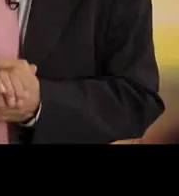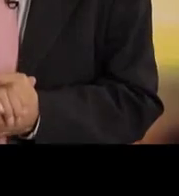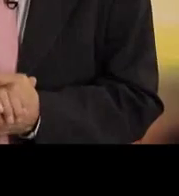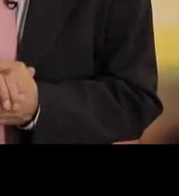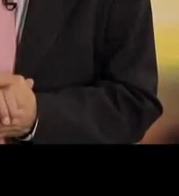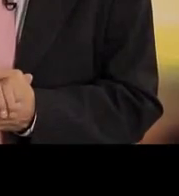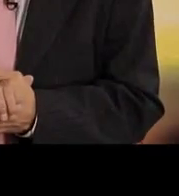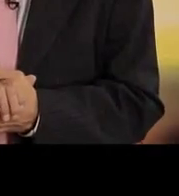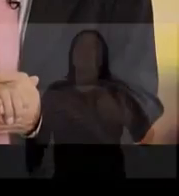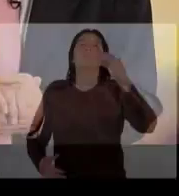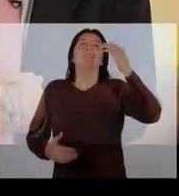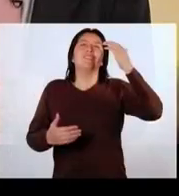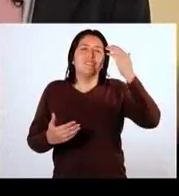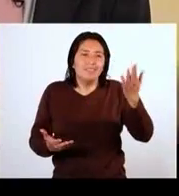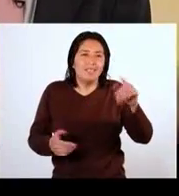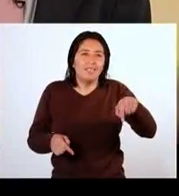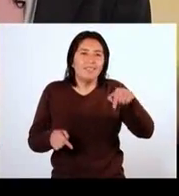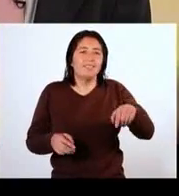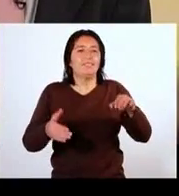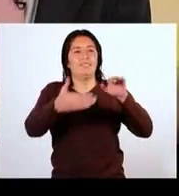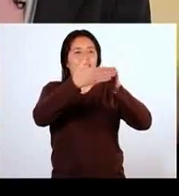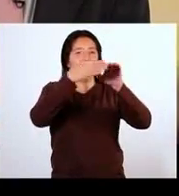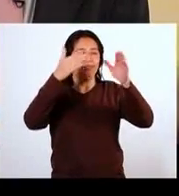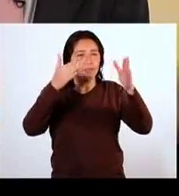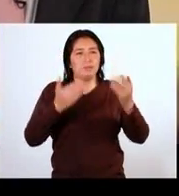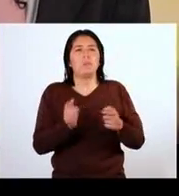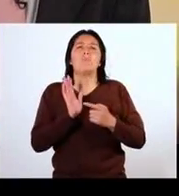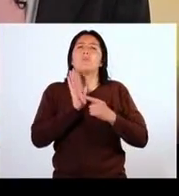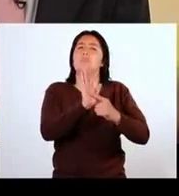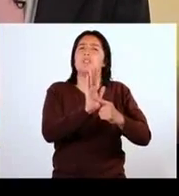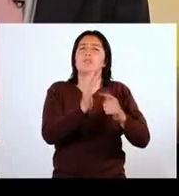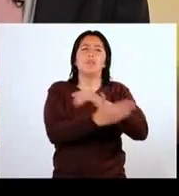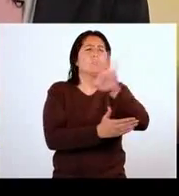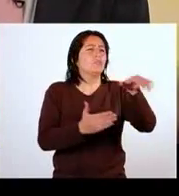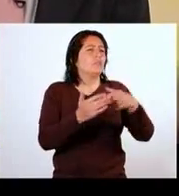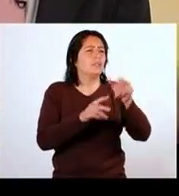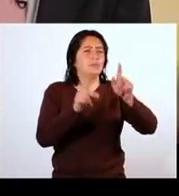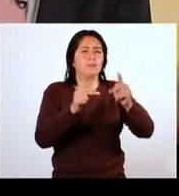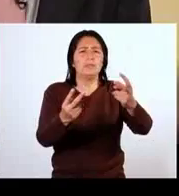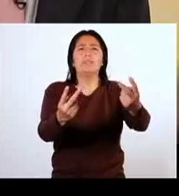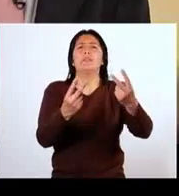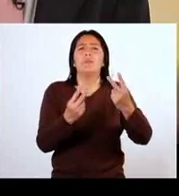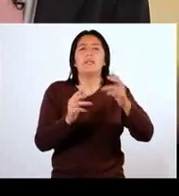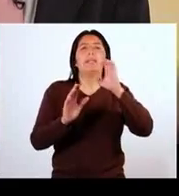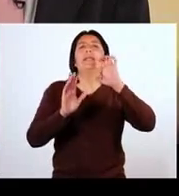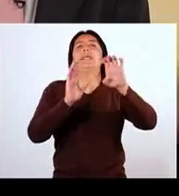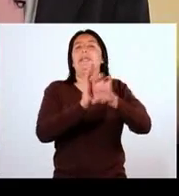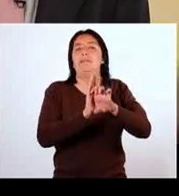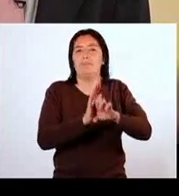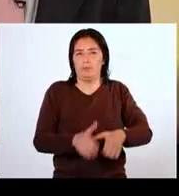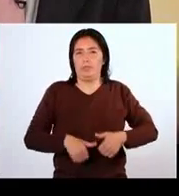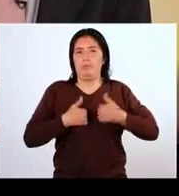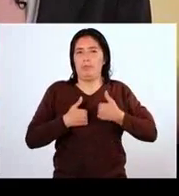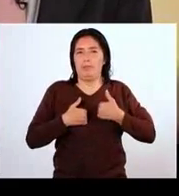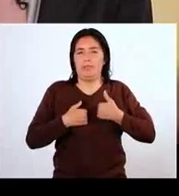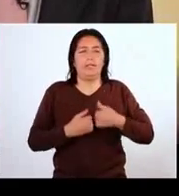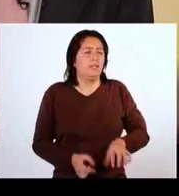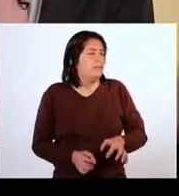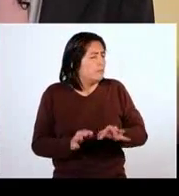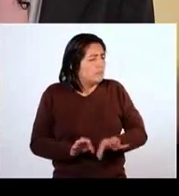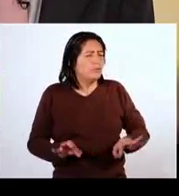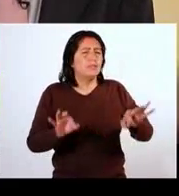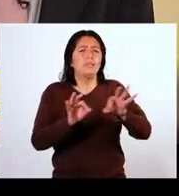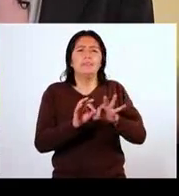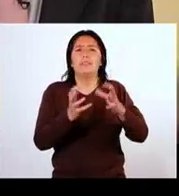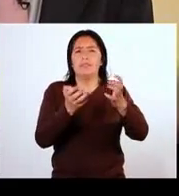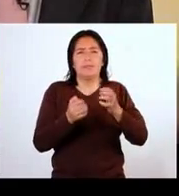como siempre aquí en Sin Barrera nosotros pues estamos mostrándole a toda nuestra audiencia los ejemplos de vida lo principal que a todos les queremos